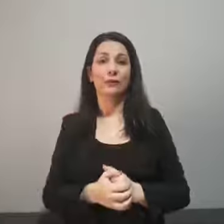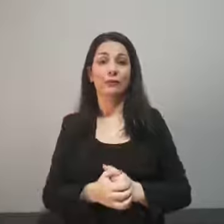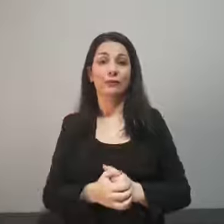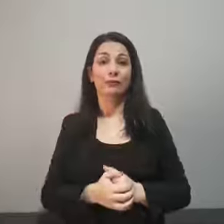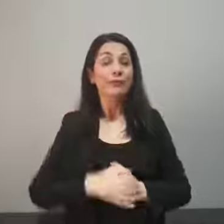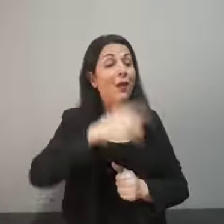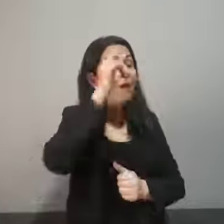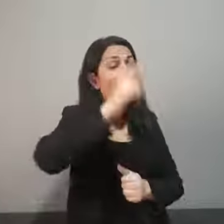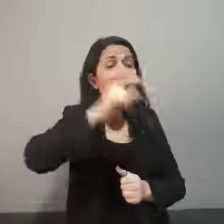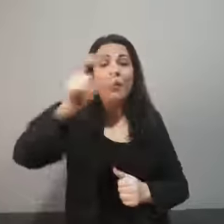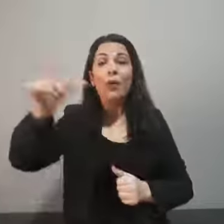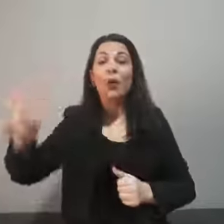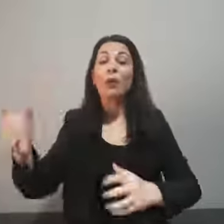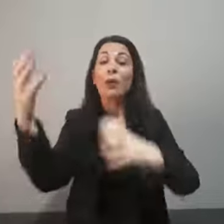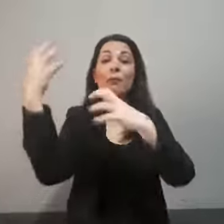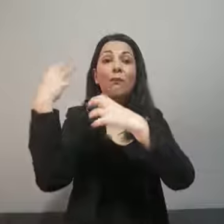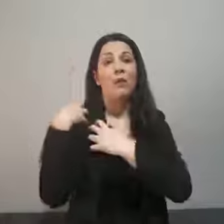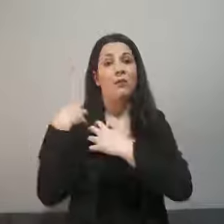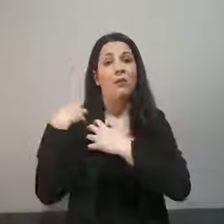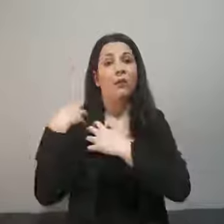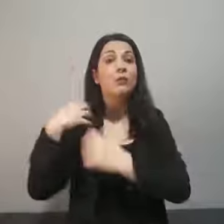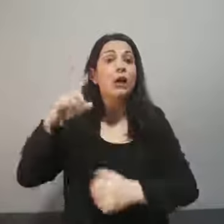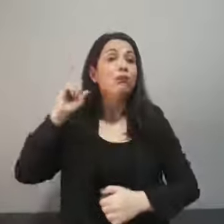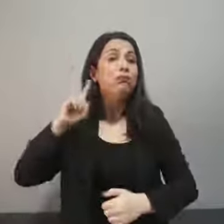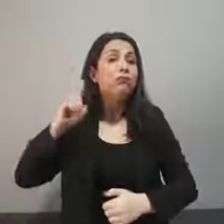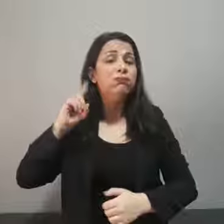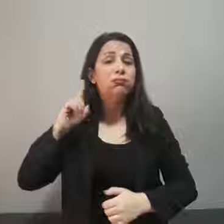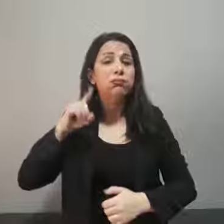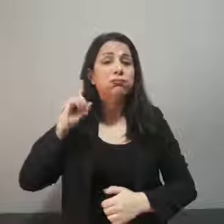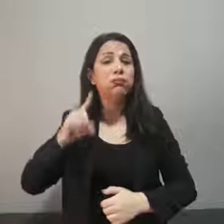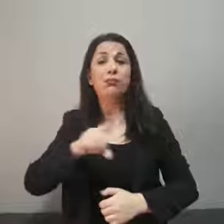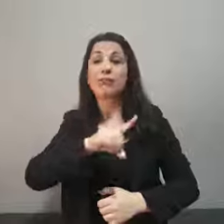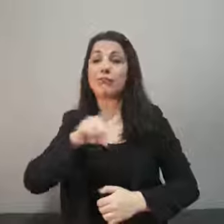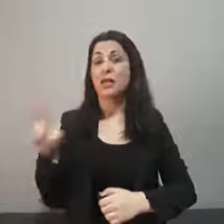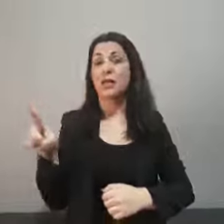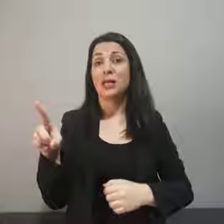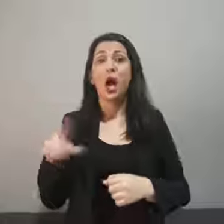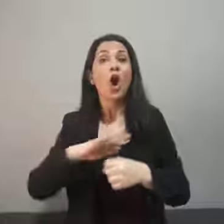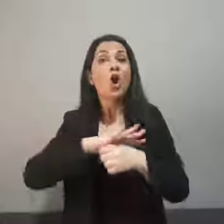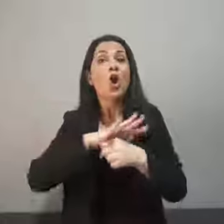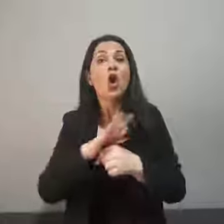ανευθυνότητα είναι ο μεγαλύτερος κίνδυνος για όλους μας και τη δημόσια υγεία.